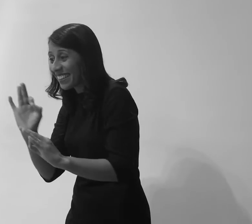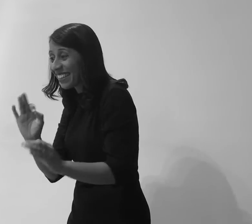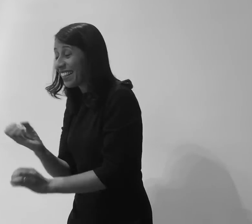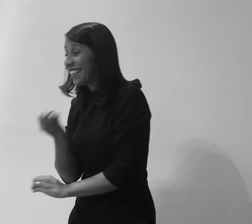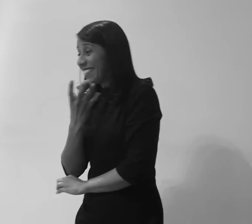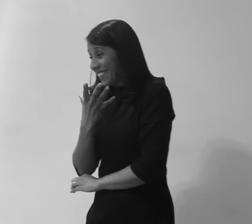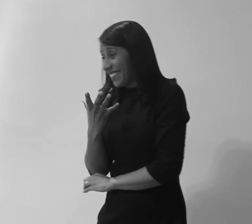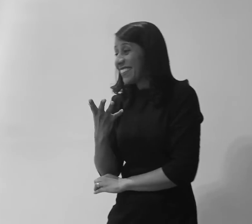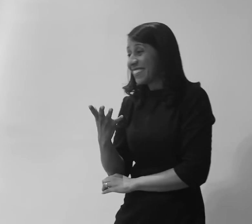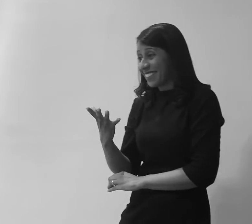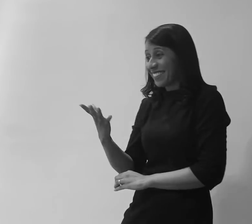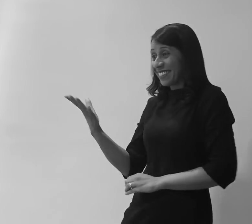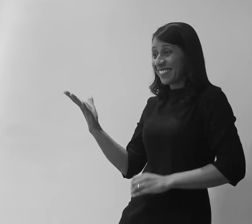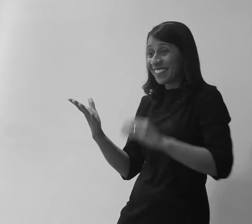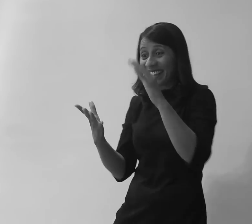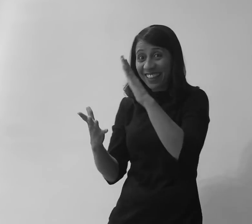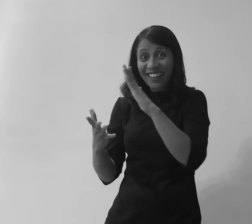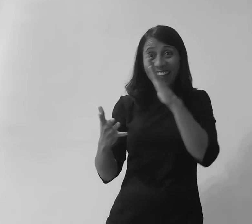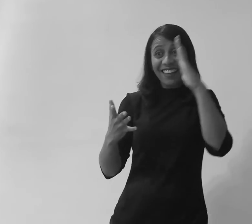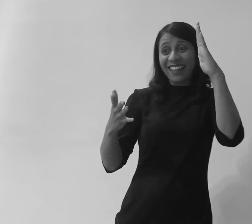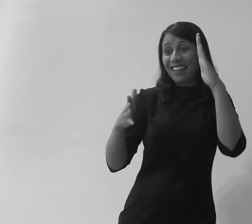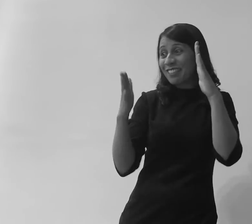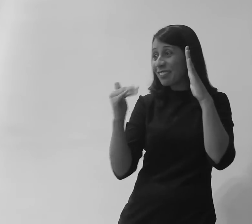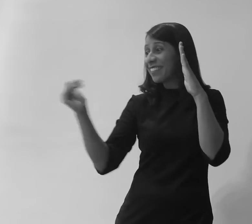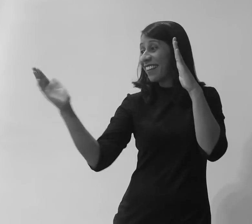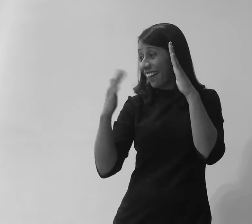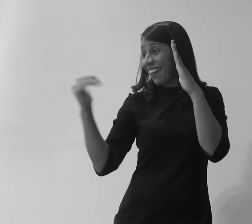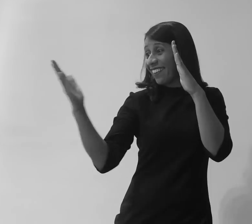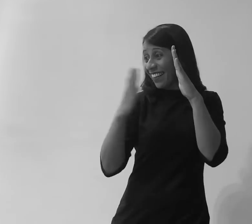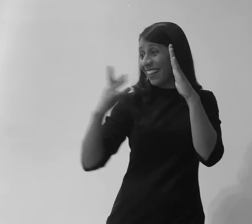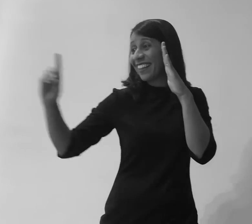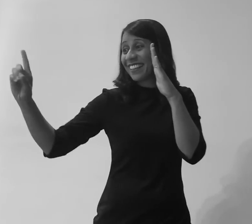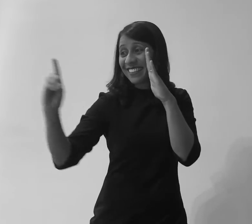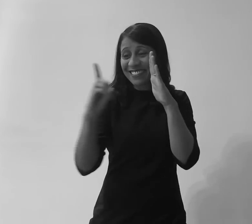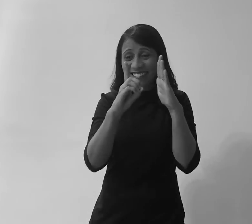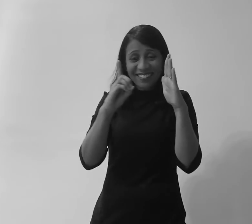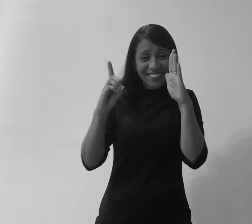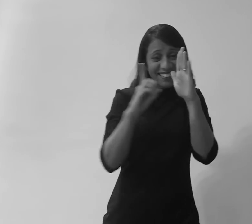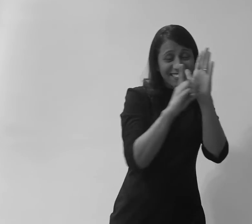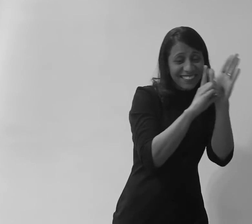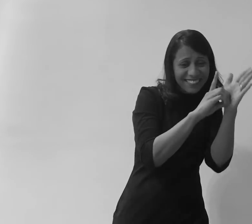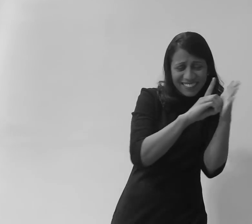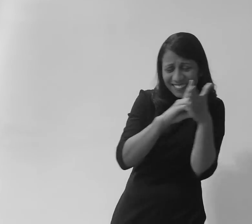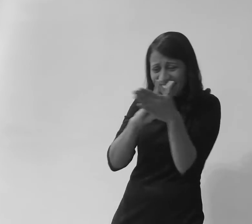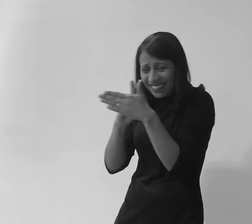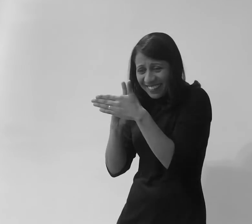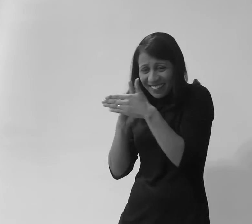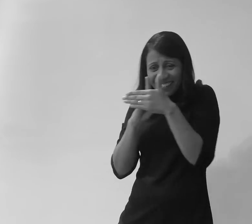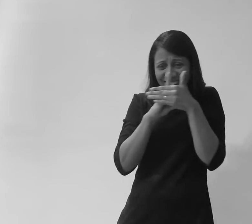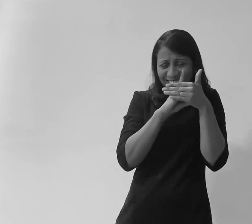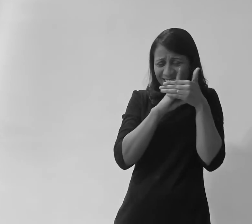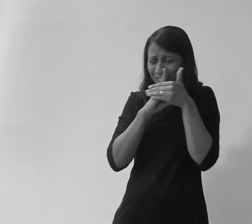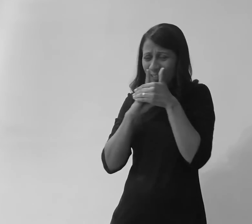Prometi te chamar, meu povo Prometi que estará, Senhor